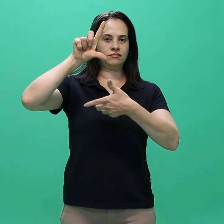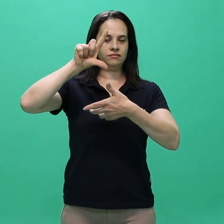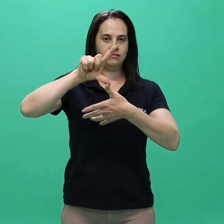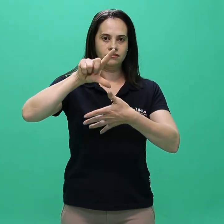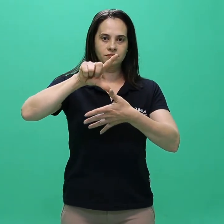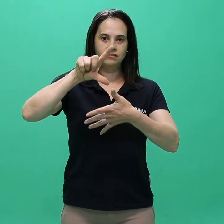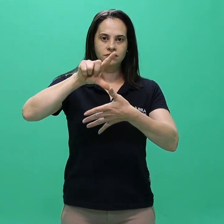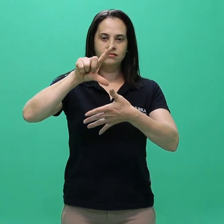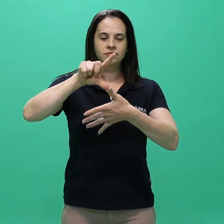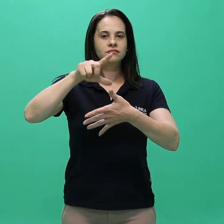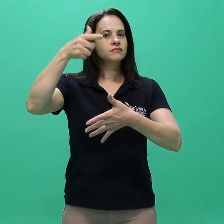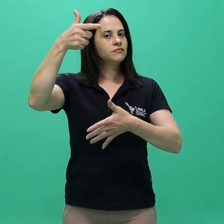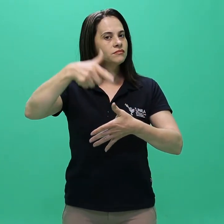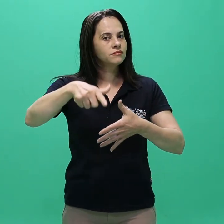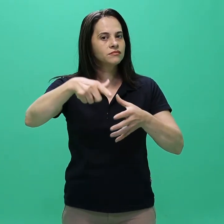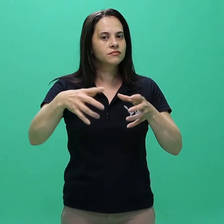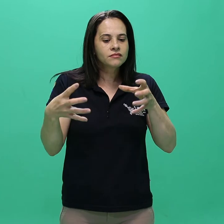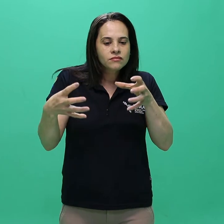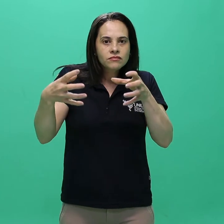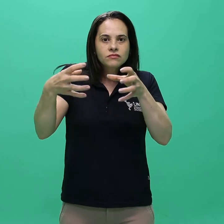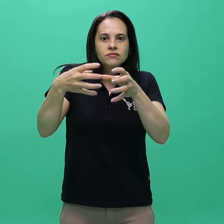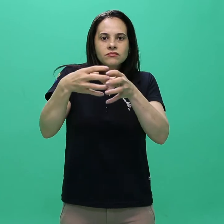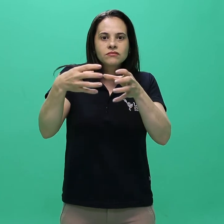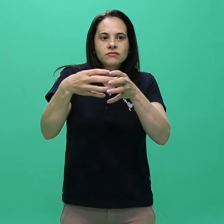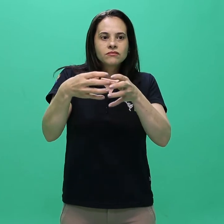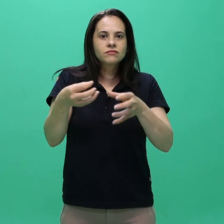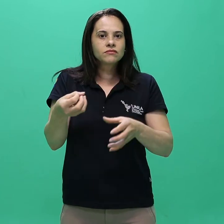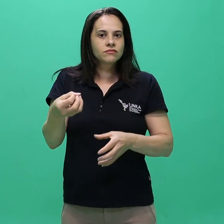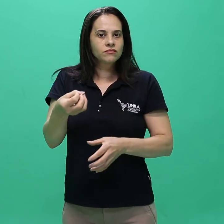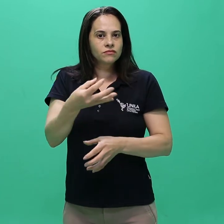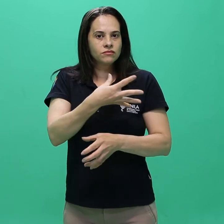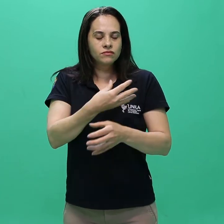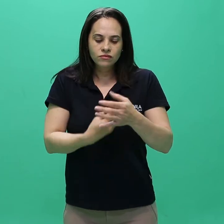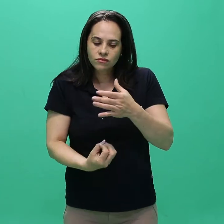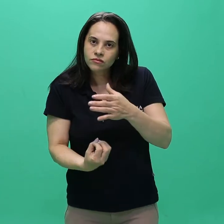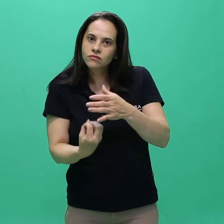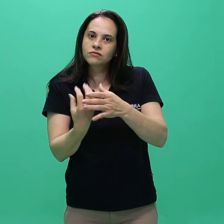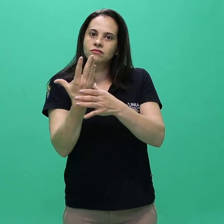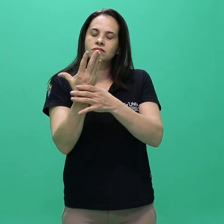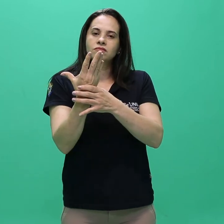atendimento único de dissentes matriculados em reingresso.